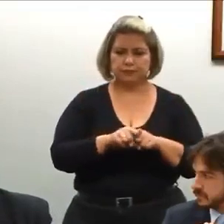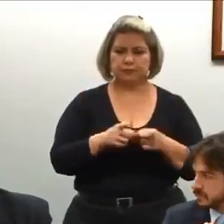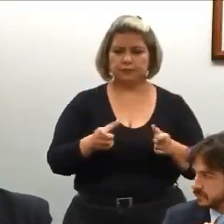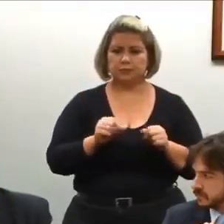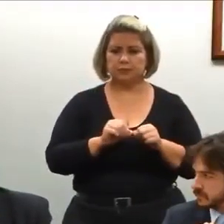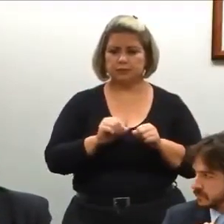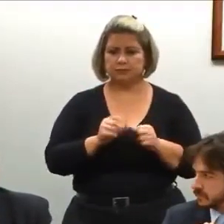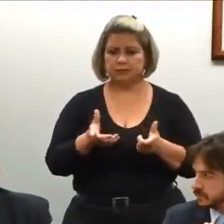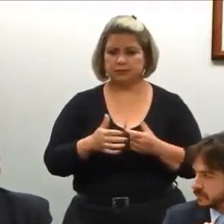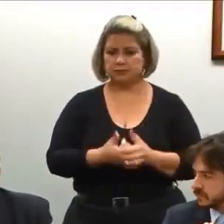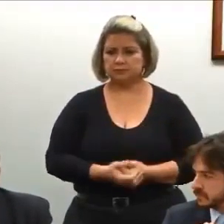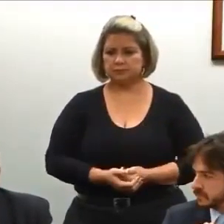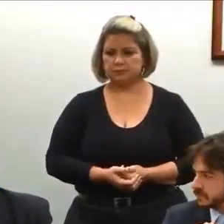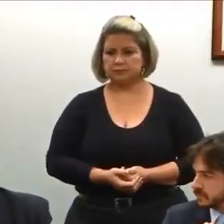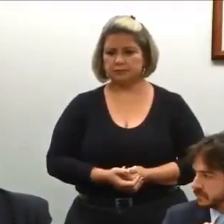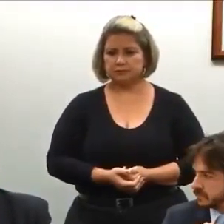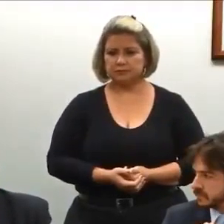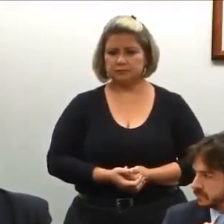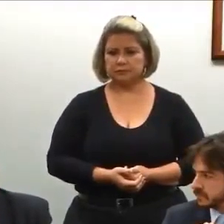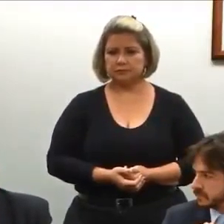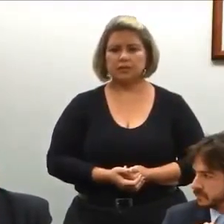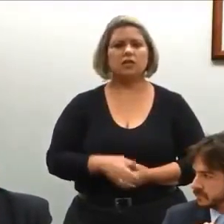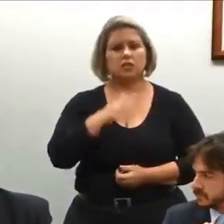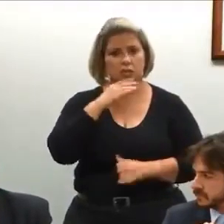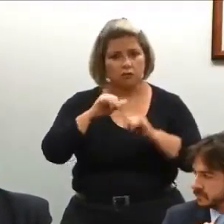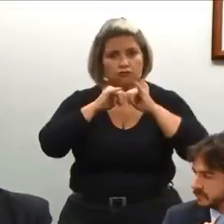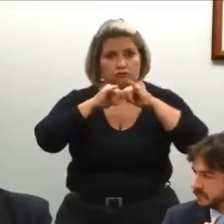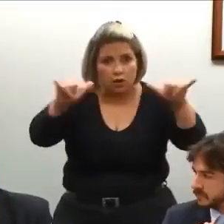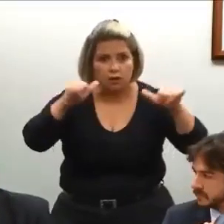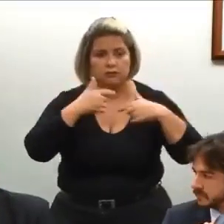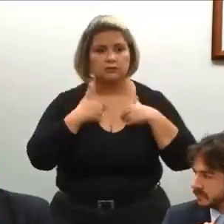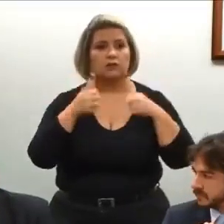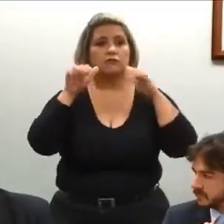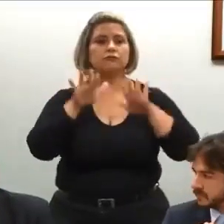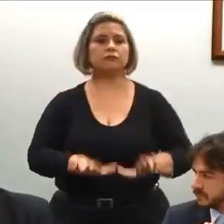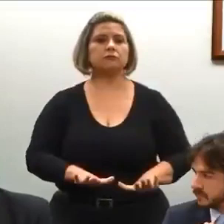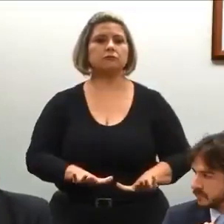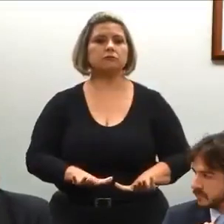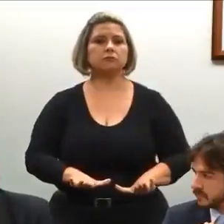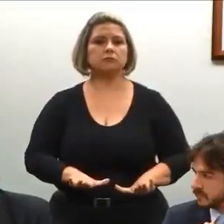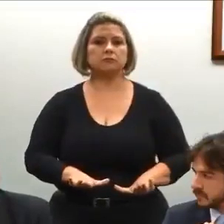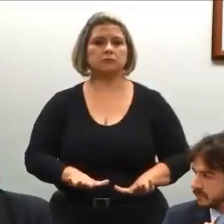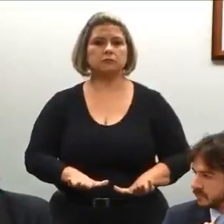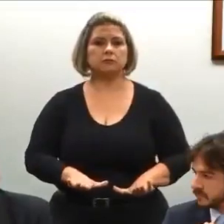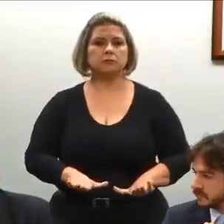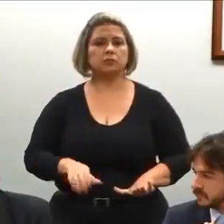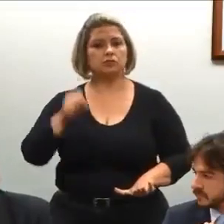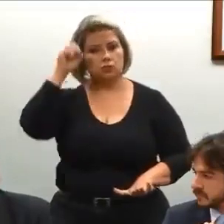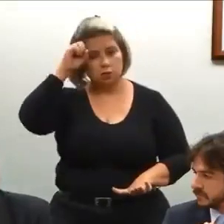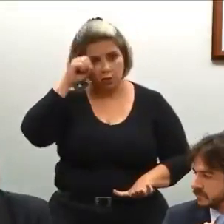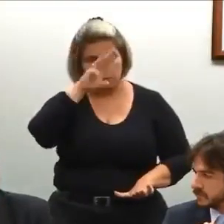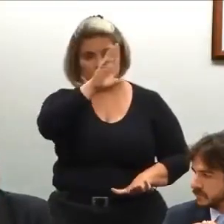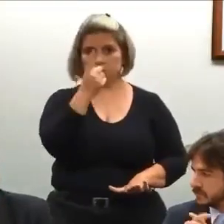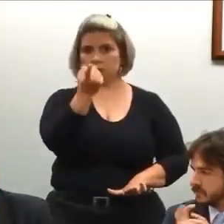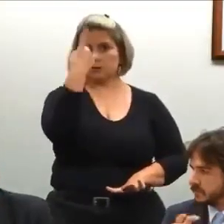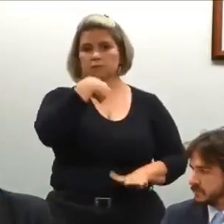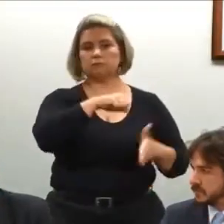fazer? A única coisa que posso dizer é que fico. Só me demito, se o senhor presidente da República me pedir,